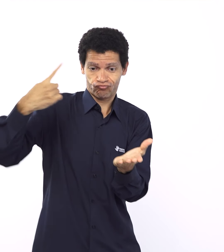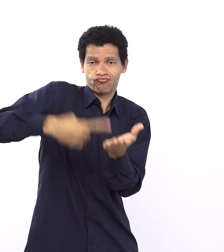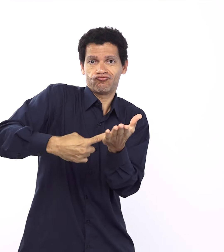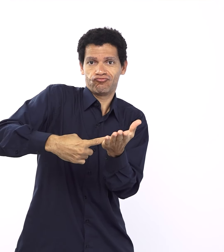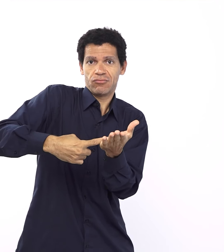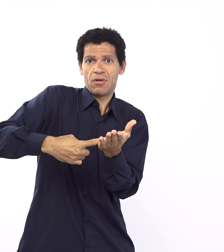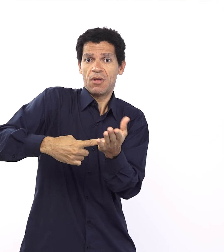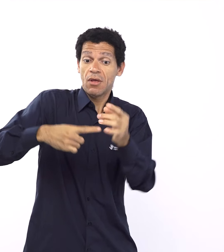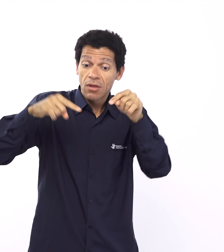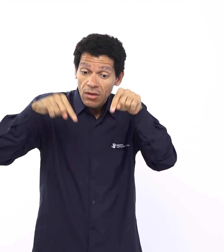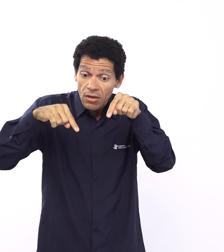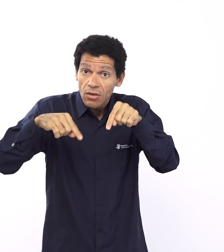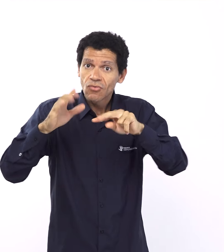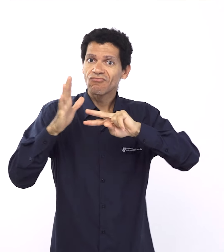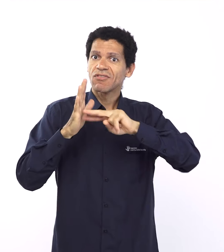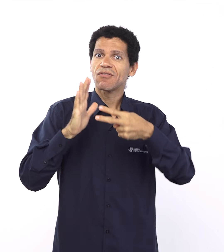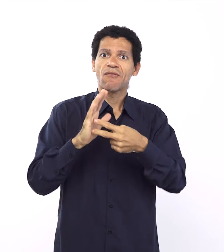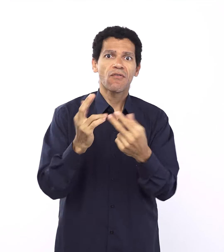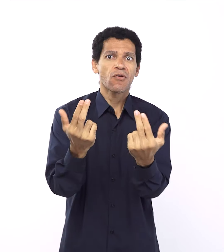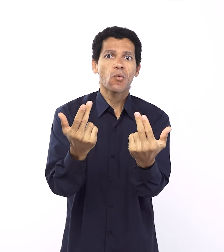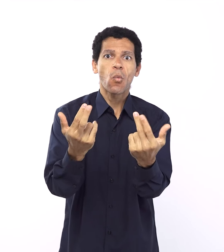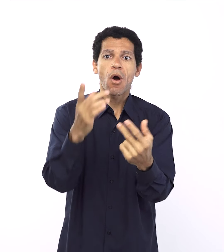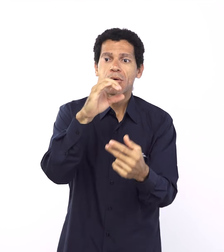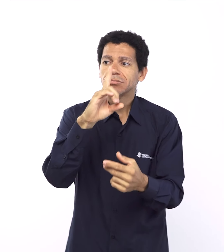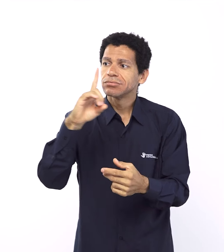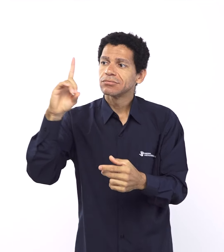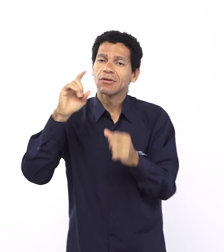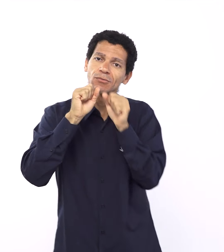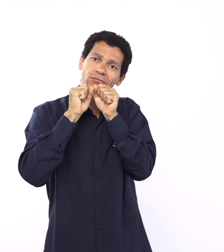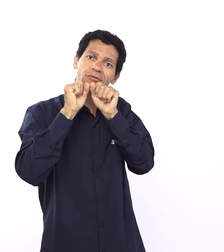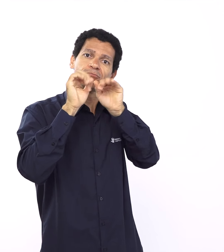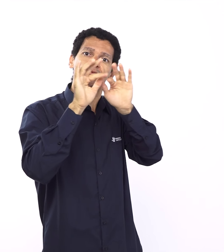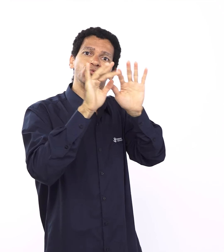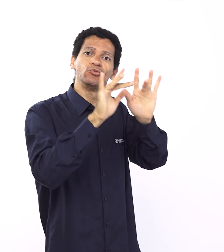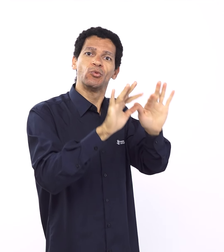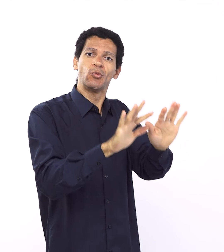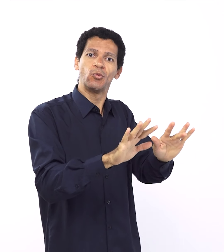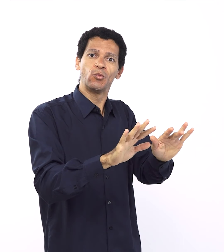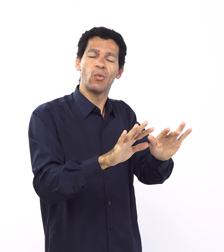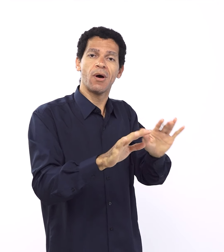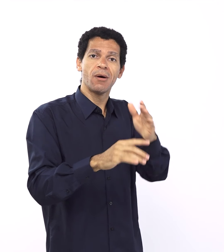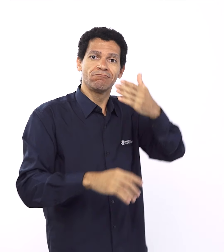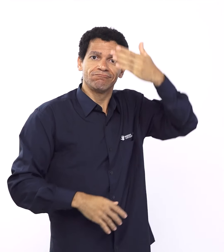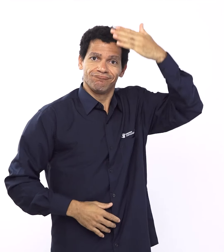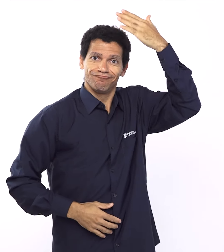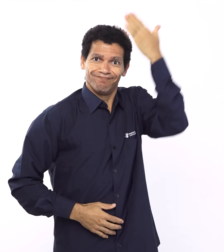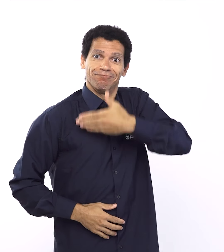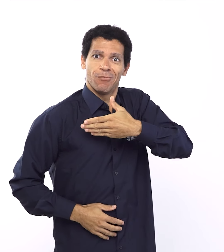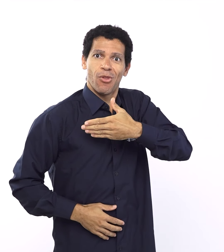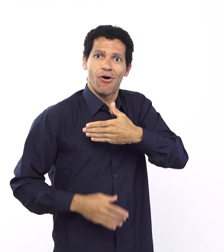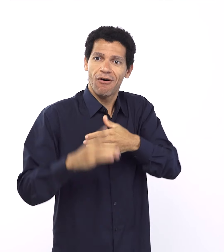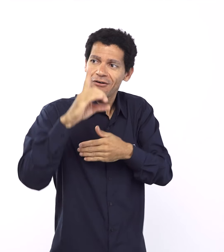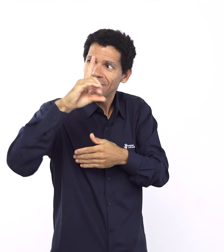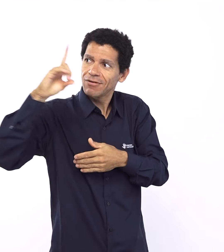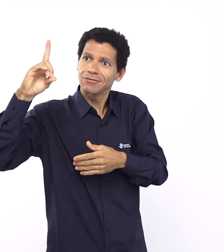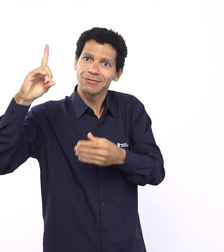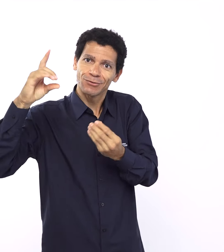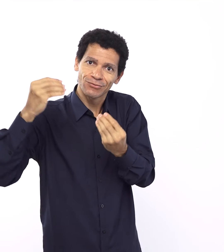testemunho da graça de Deus intertestamentária. em todos os seus testamentos, em todos os seus pactos, em todas as suas